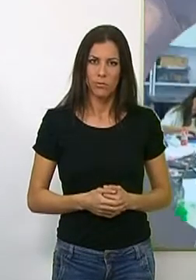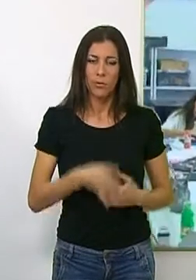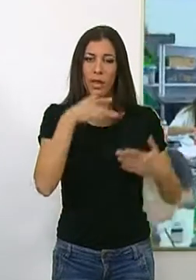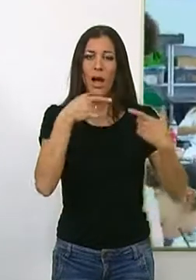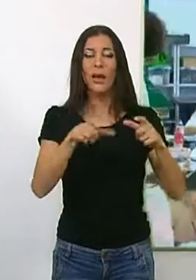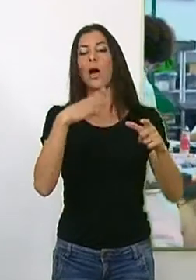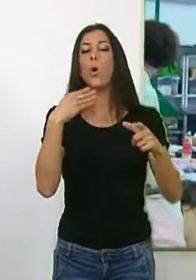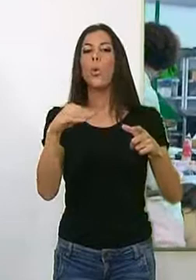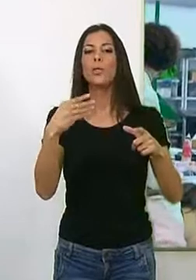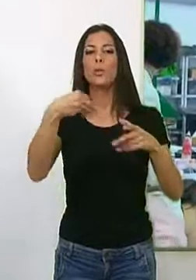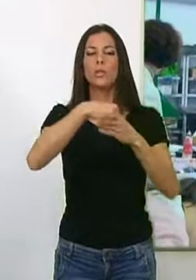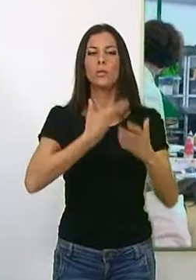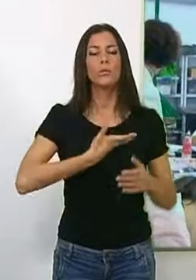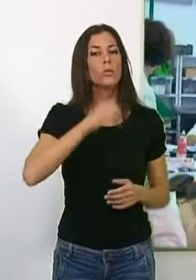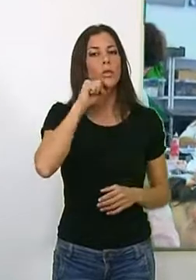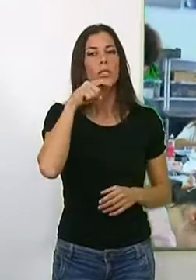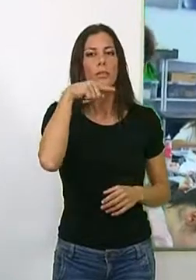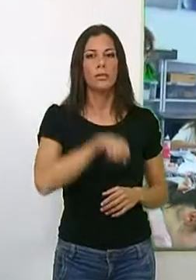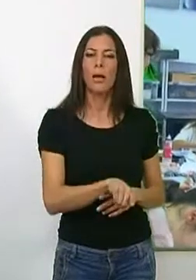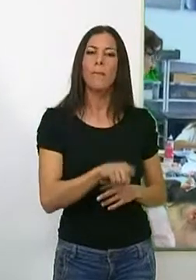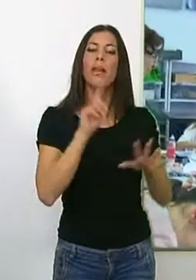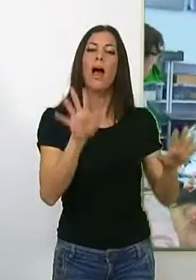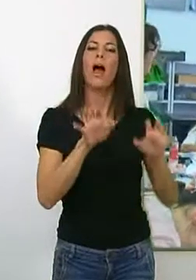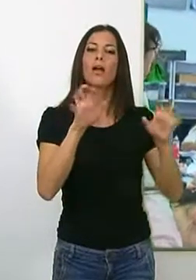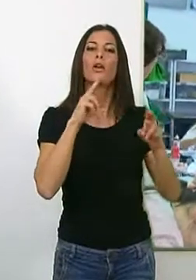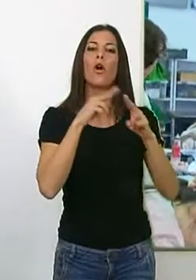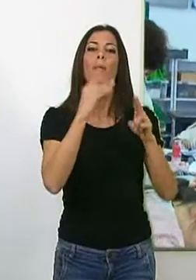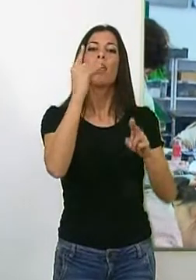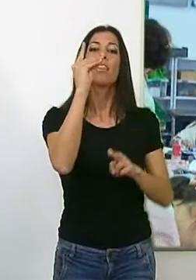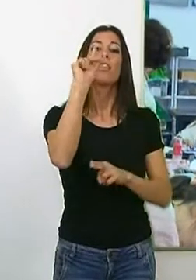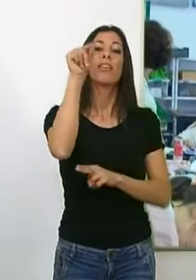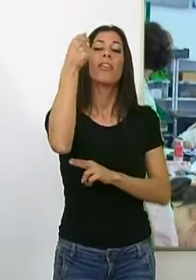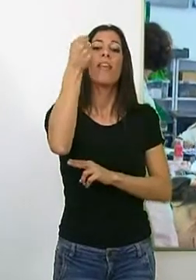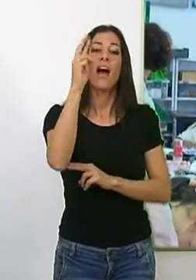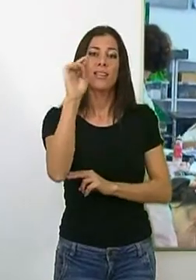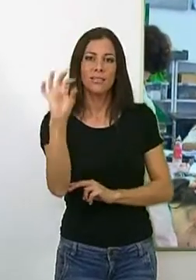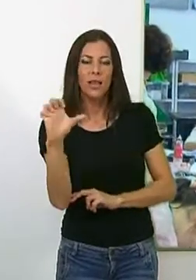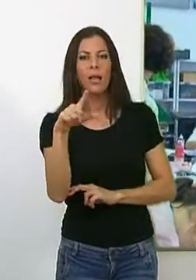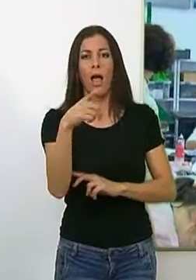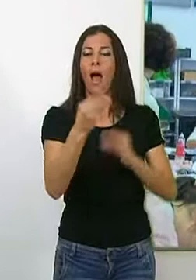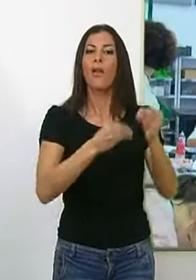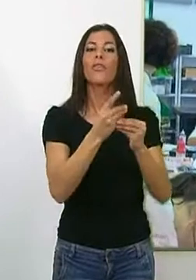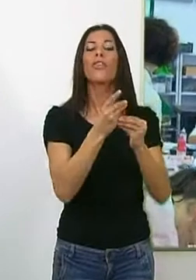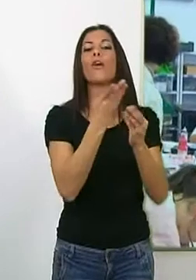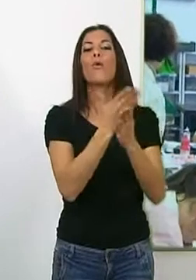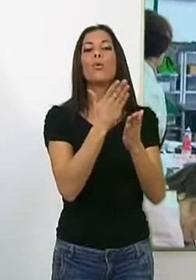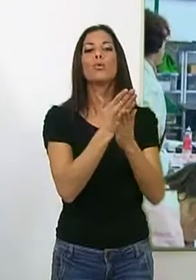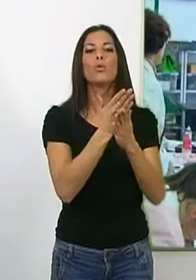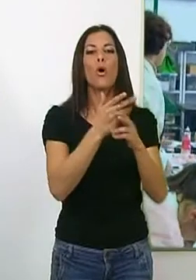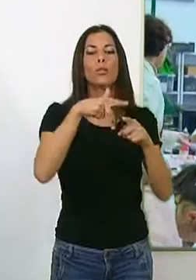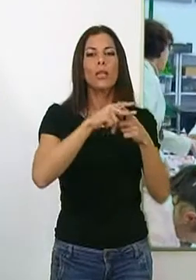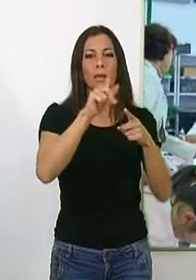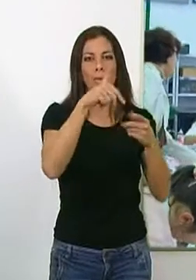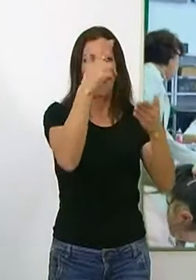Hilario de Juventud del Ayuntamiento de Motril y la Academia de Arte celebran un curso y un taller de pintura.